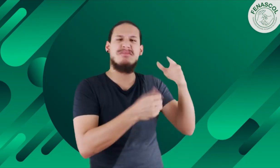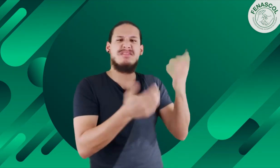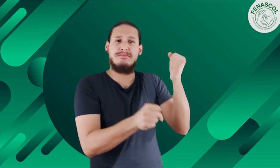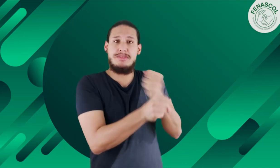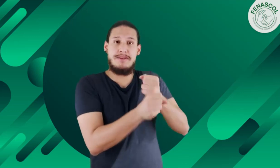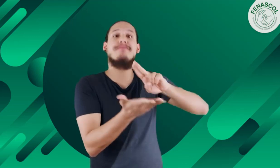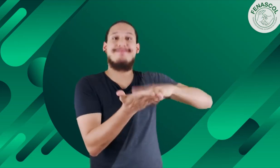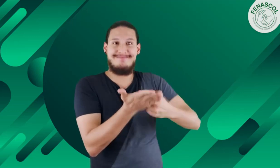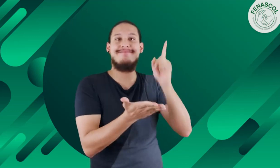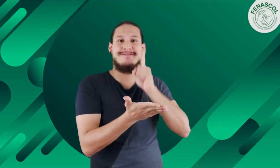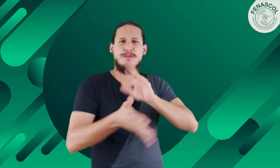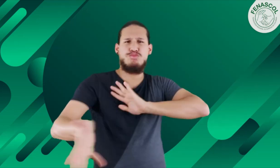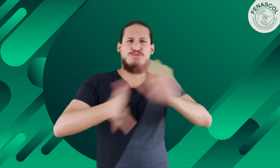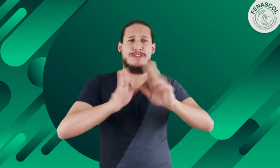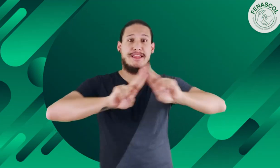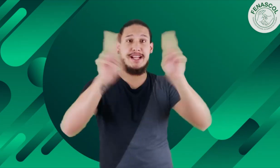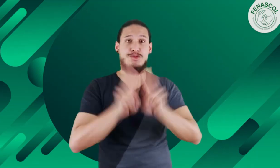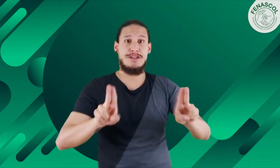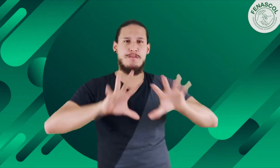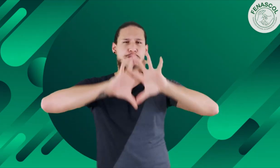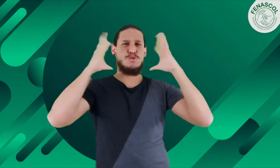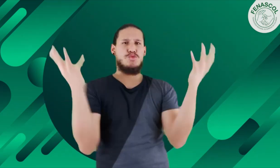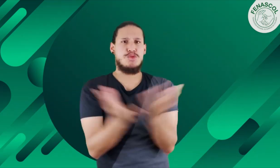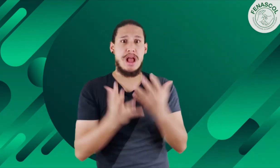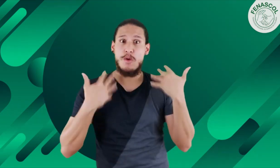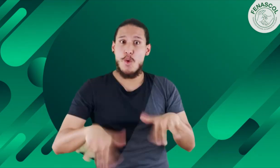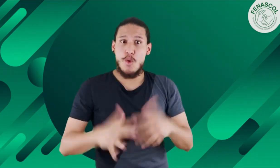años, trabajando como intérprete sordo a nivel internacional.